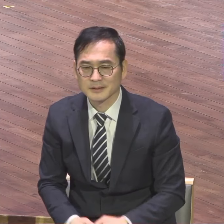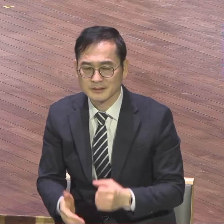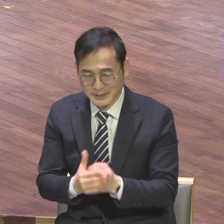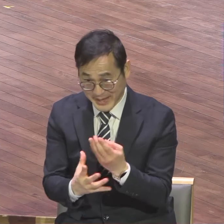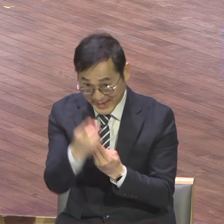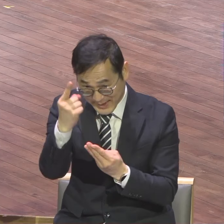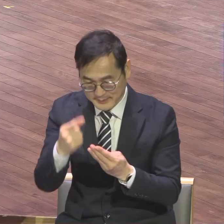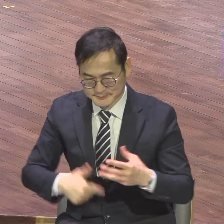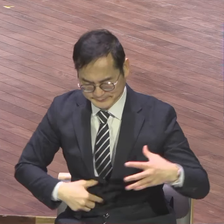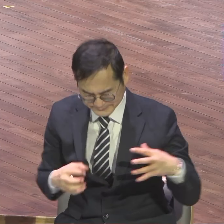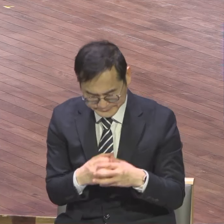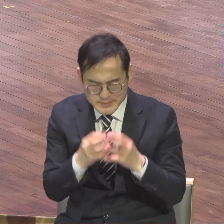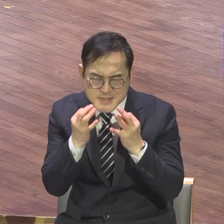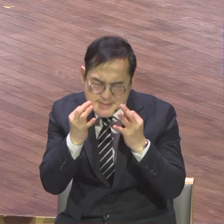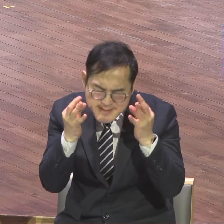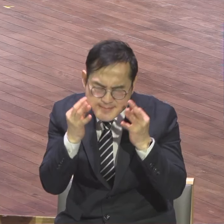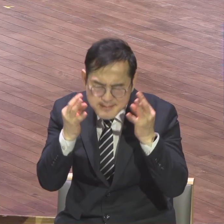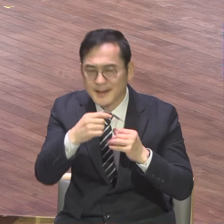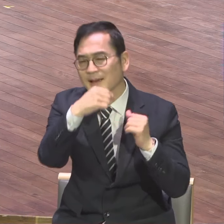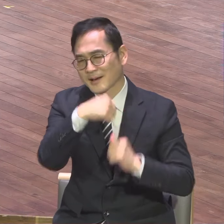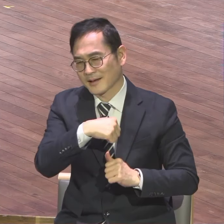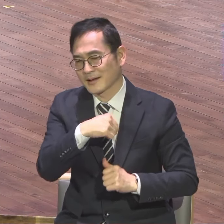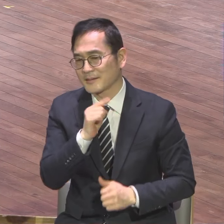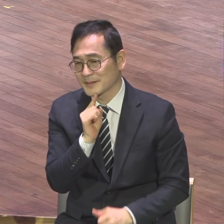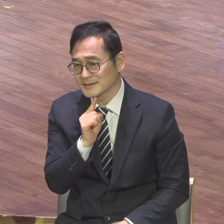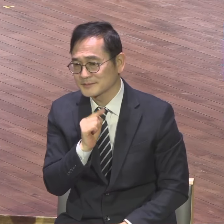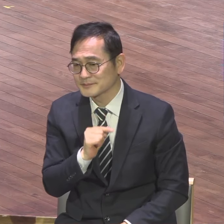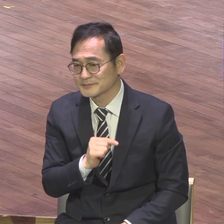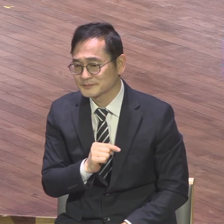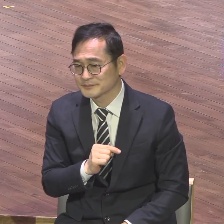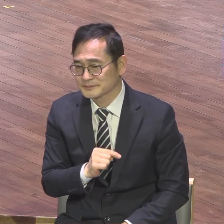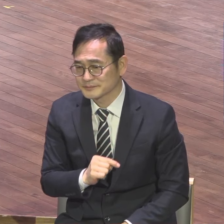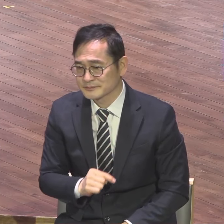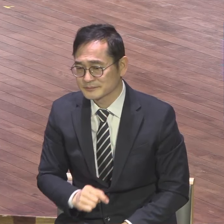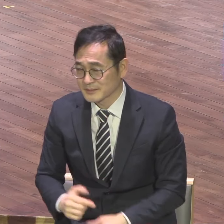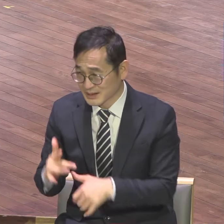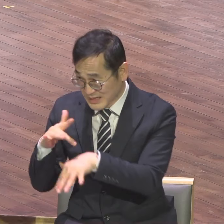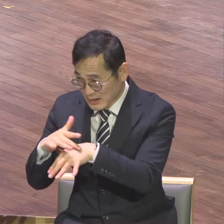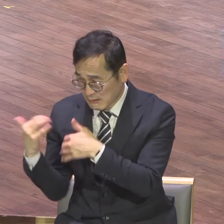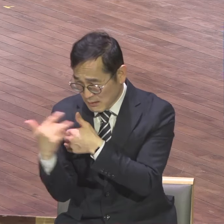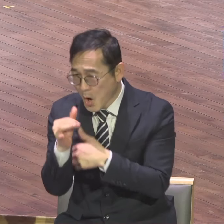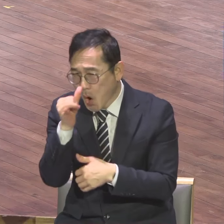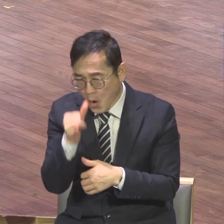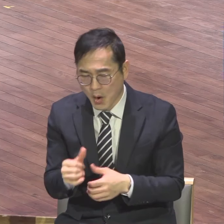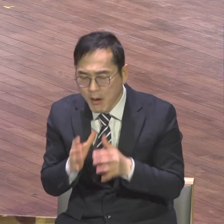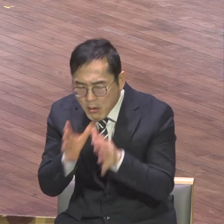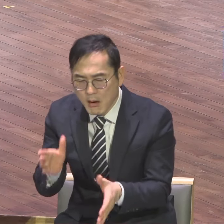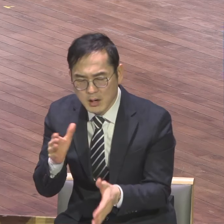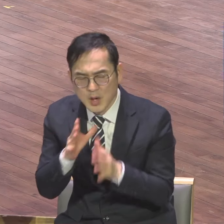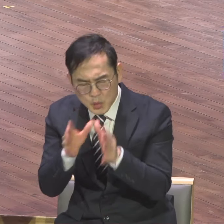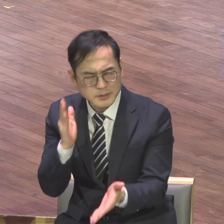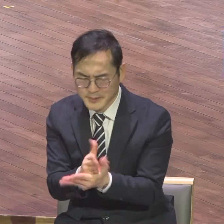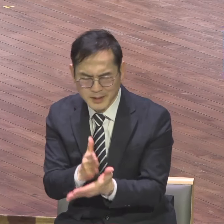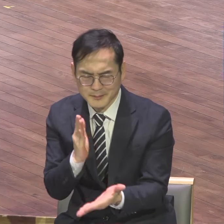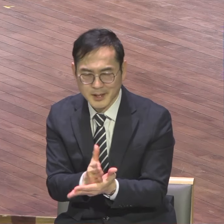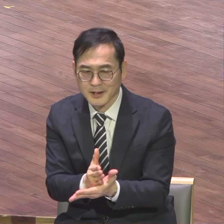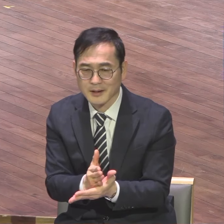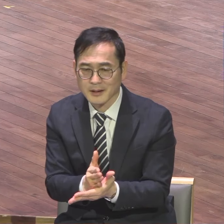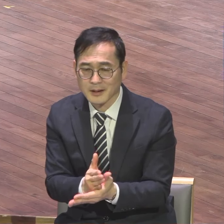있다. 여기에 속지 마라. 어떻게 하면 안 속아요? 어떻게 하면 안 속느냐고요?